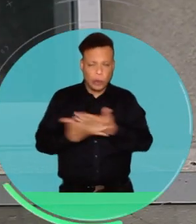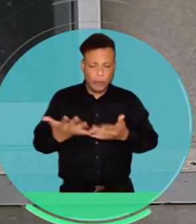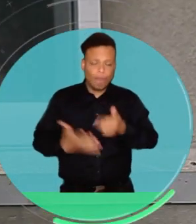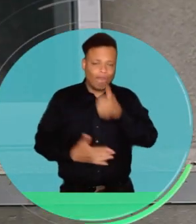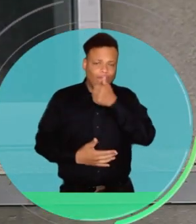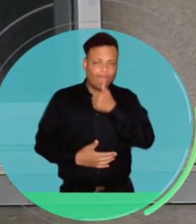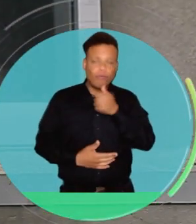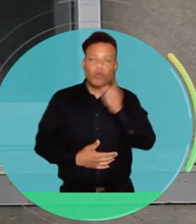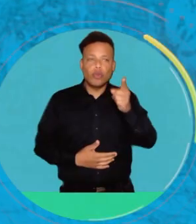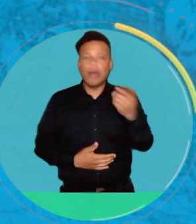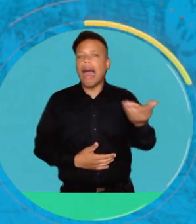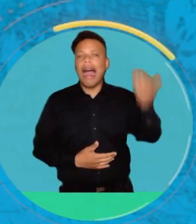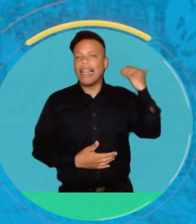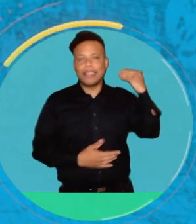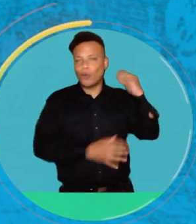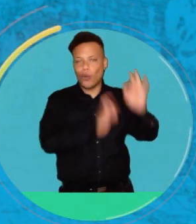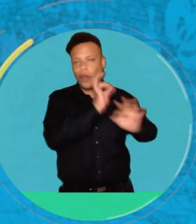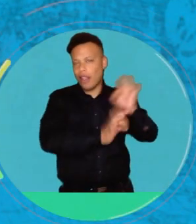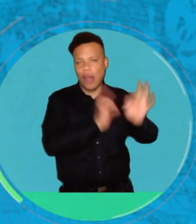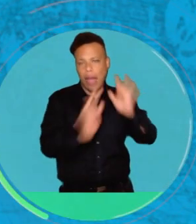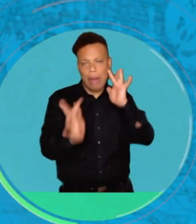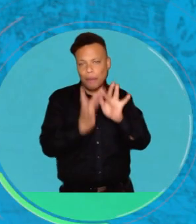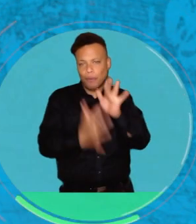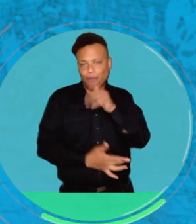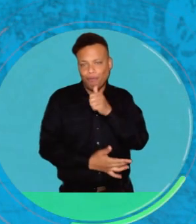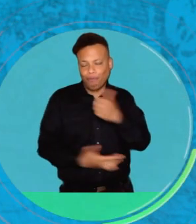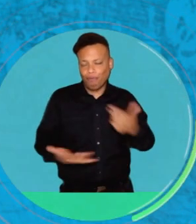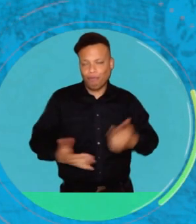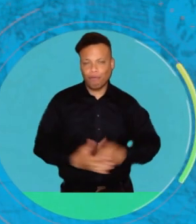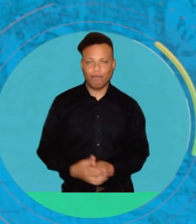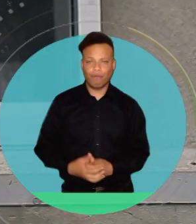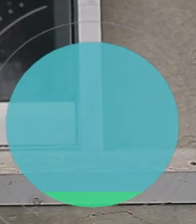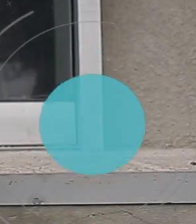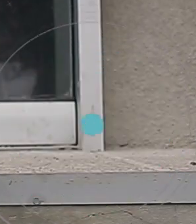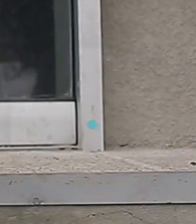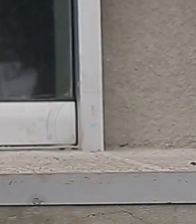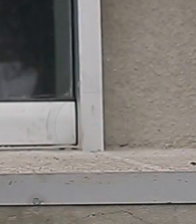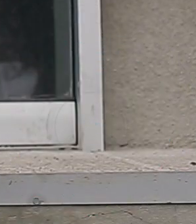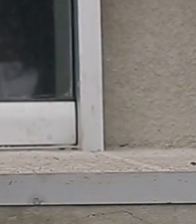sacrificio a razón de que anteriormente hicimos el cuidado adecuado.